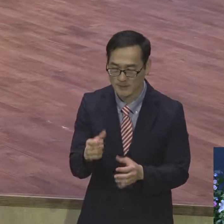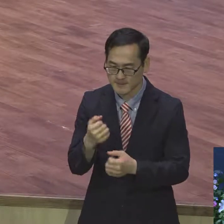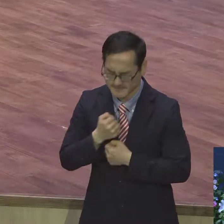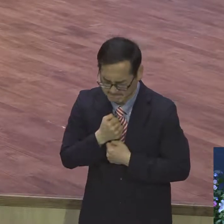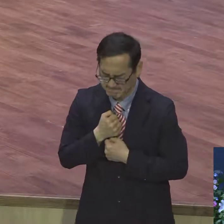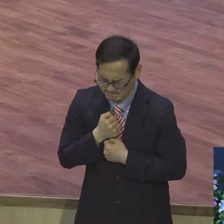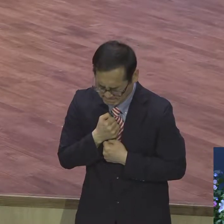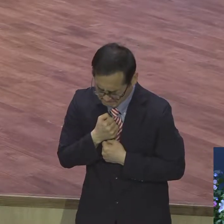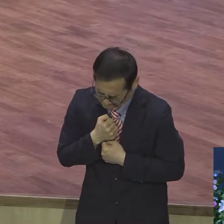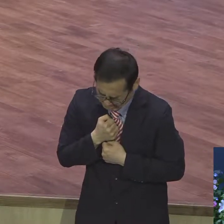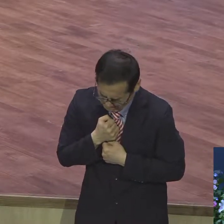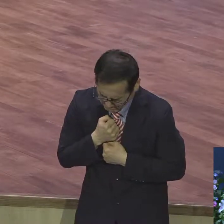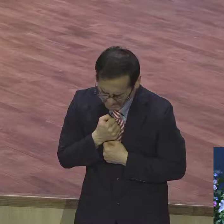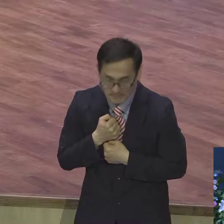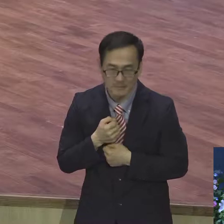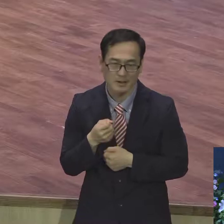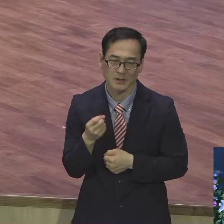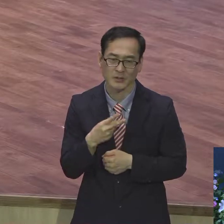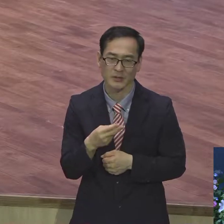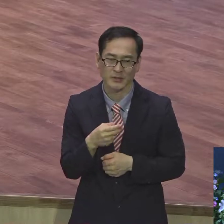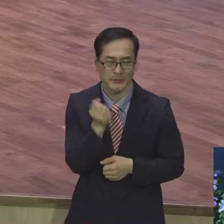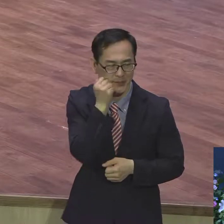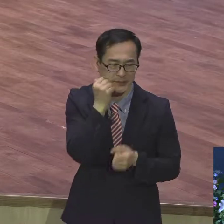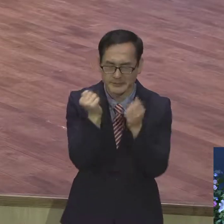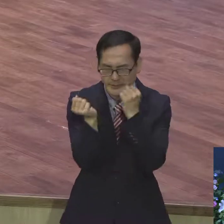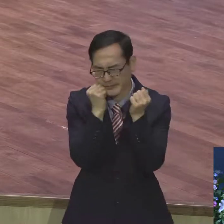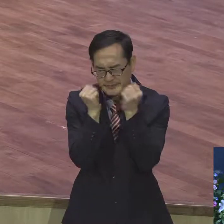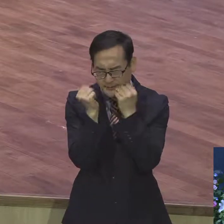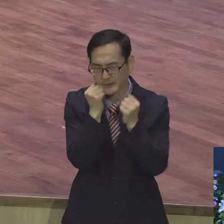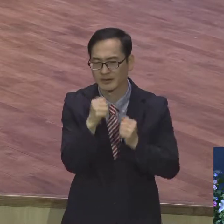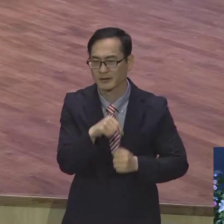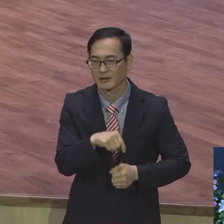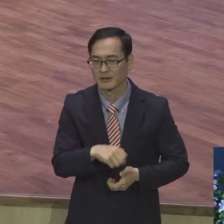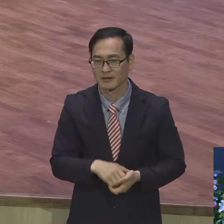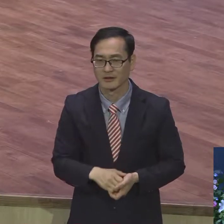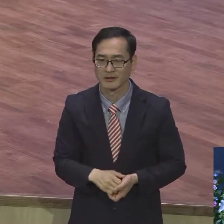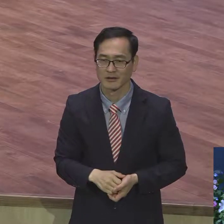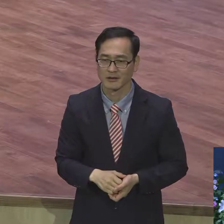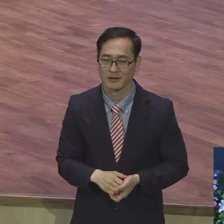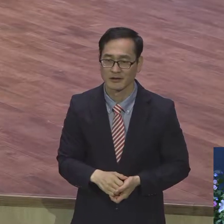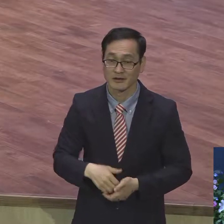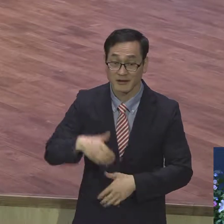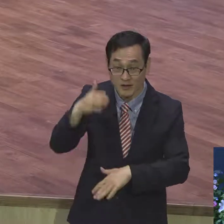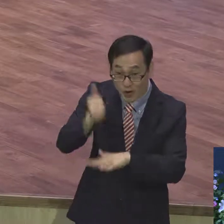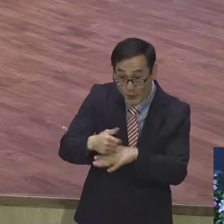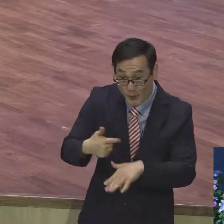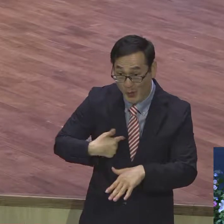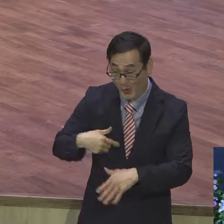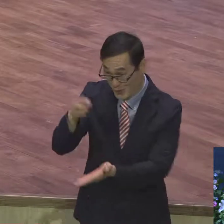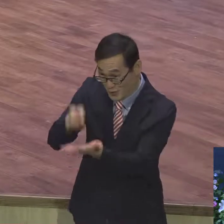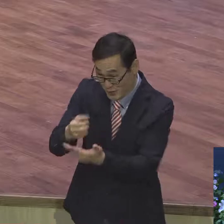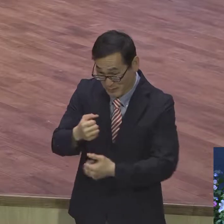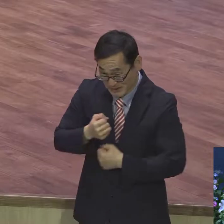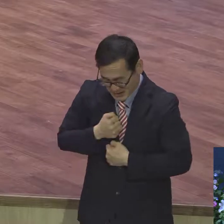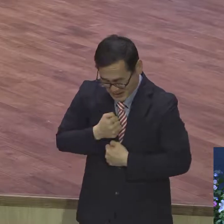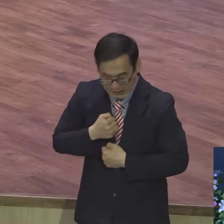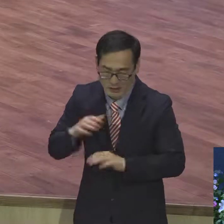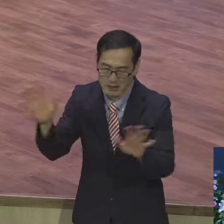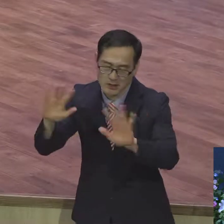결국 우쩌문의 간조는 도덕적 총파산을 선고했습니다. 자신의